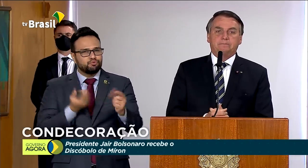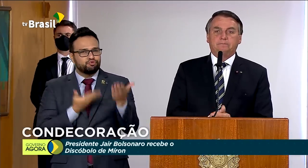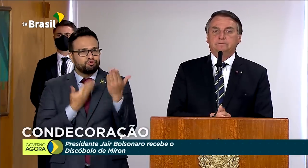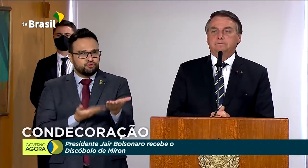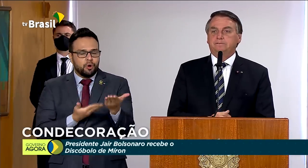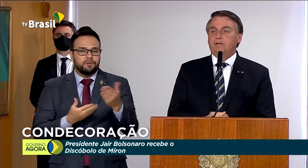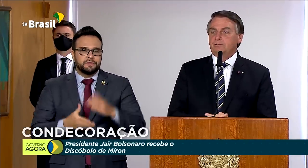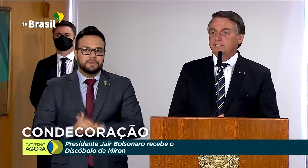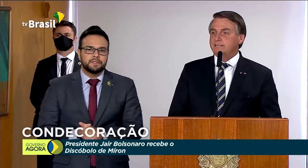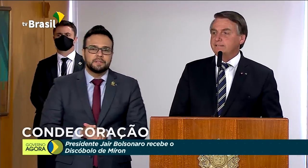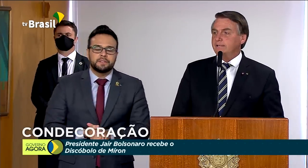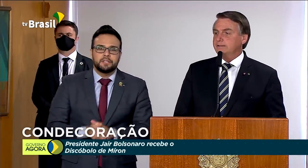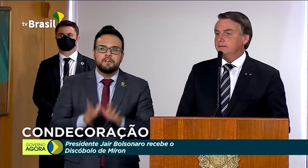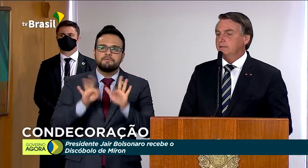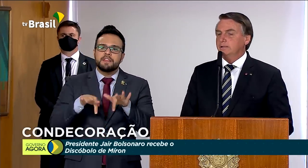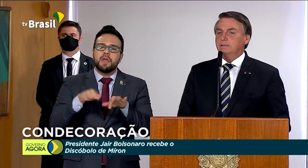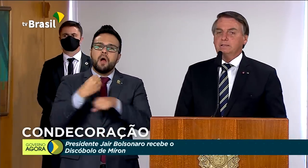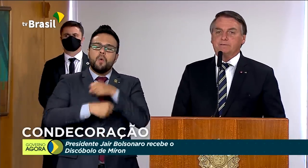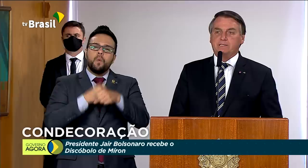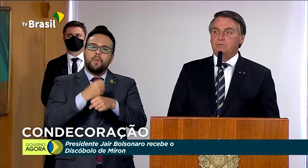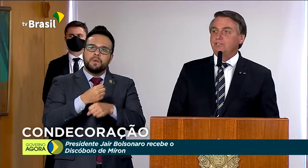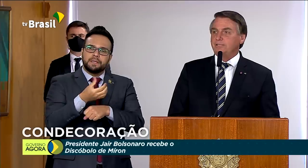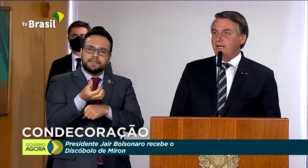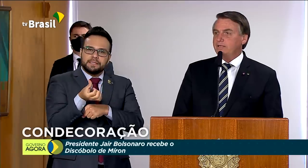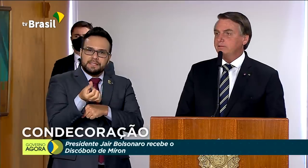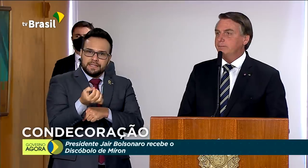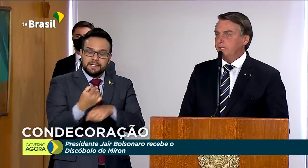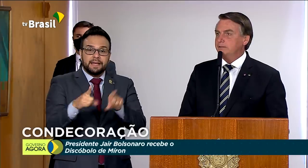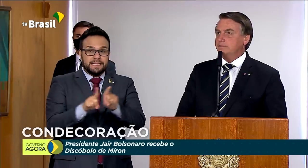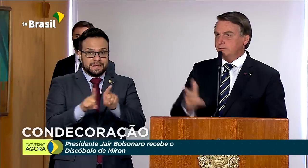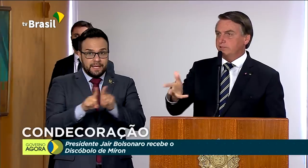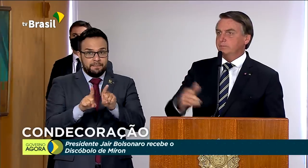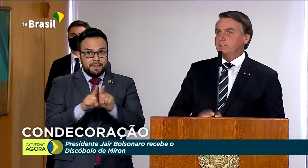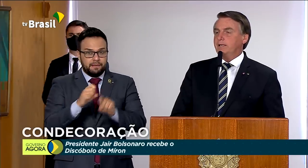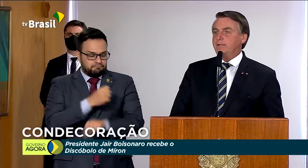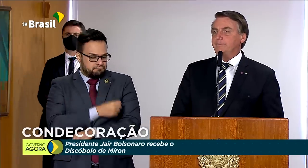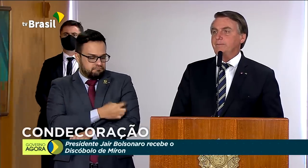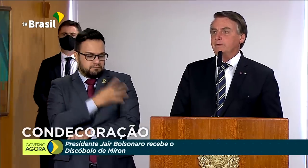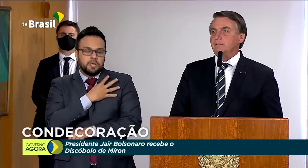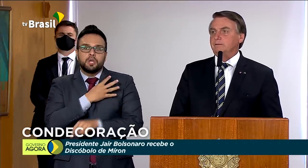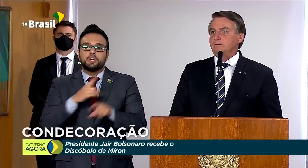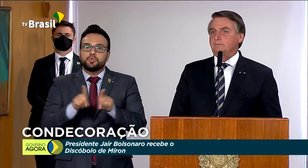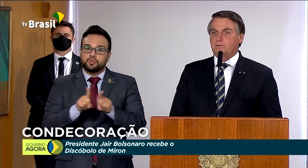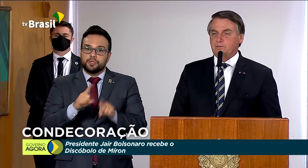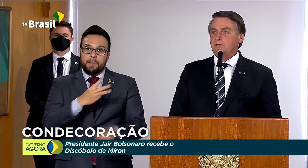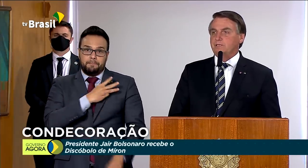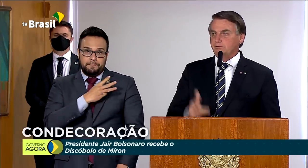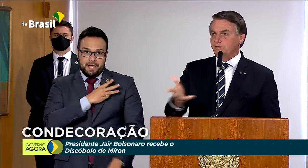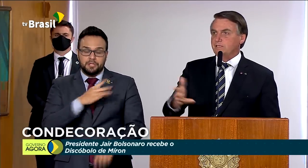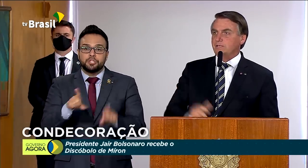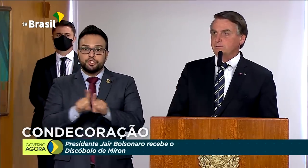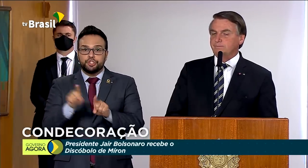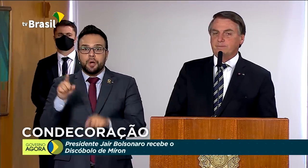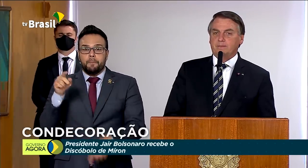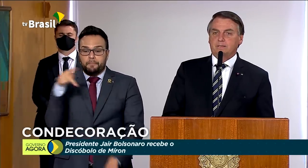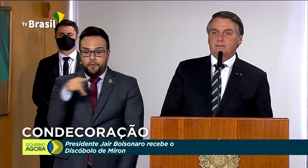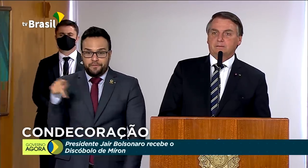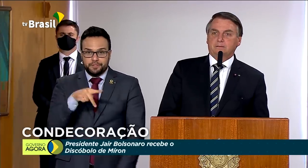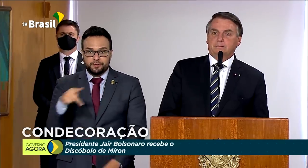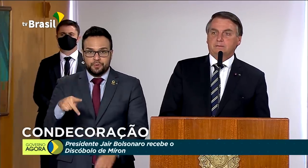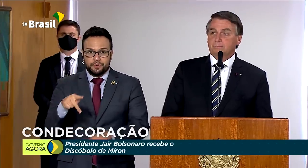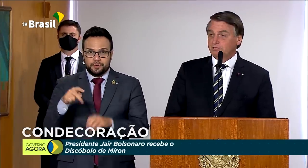final dos anos 60, fazendo ginásio, também tínhamos lá um professor de educação física no